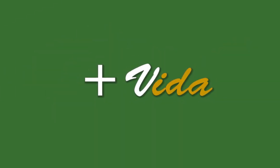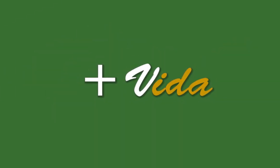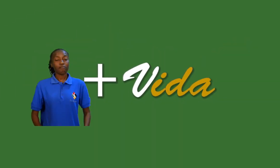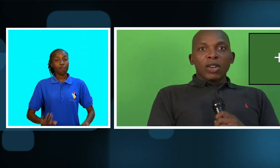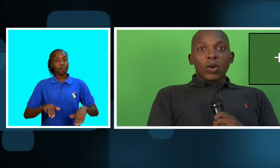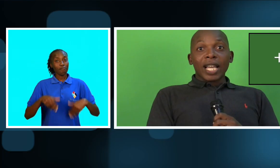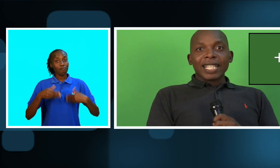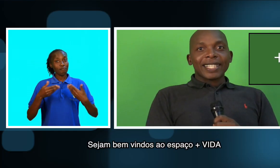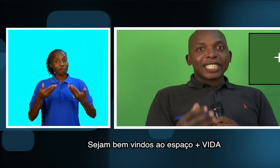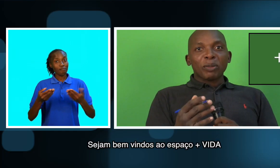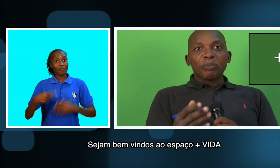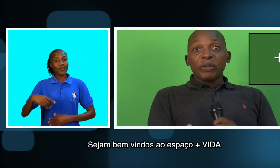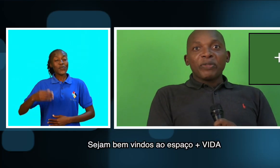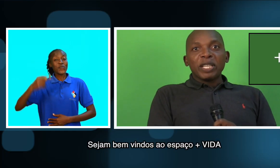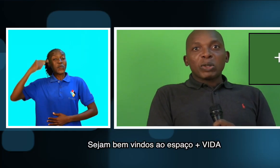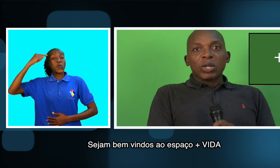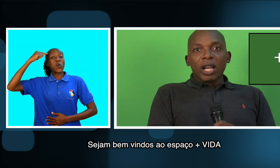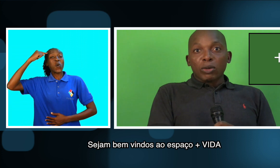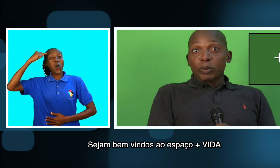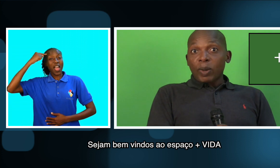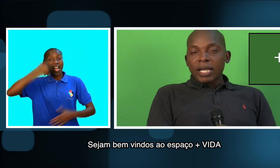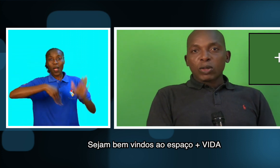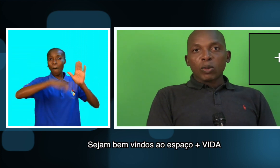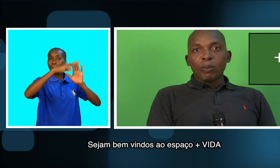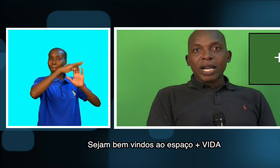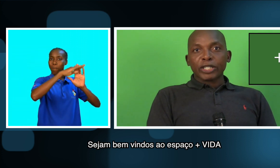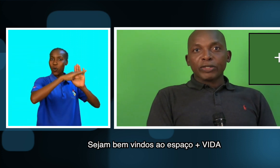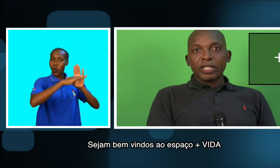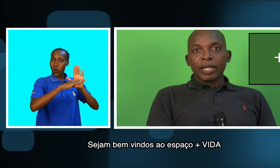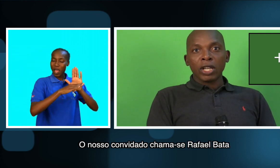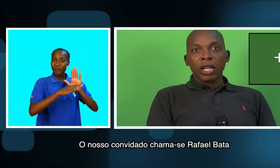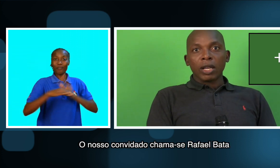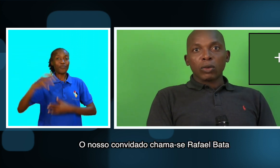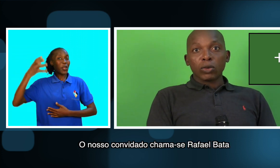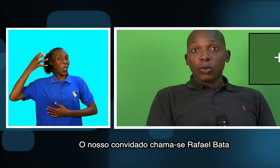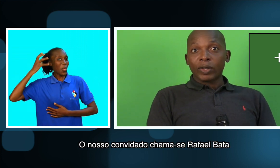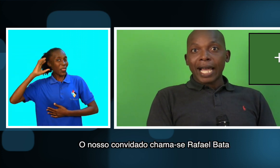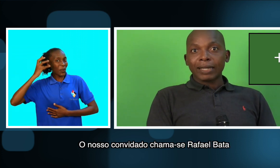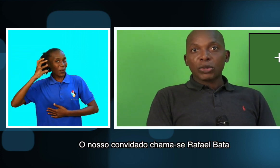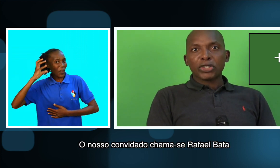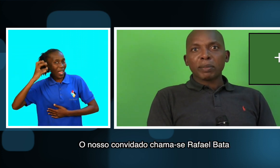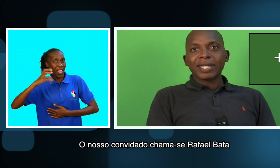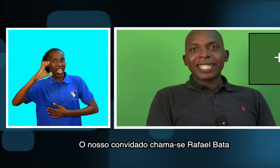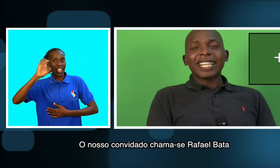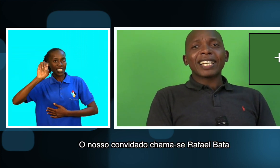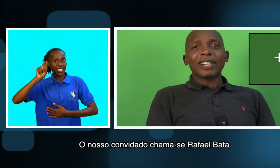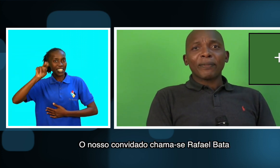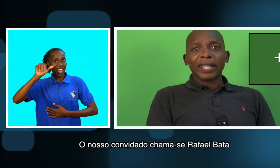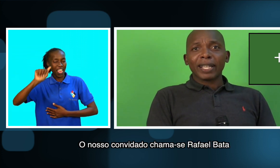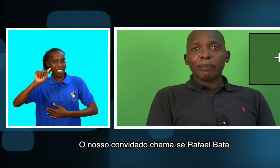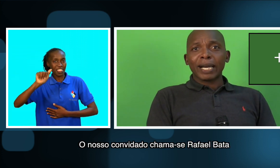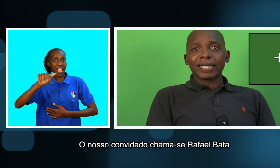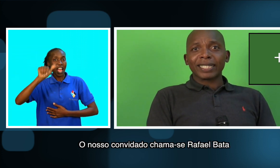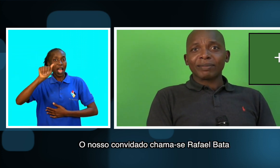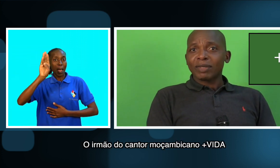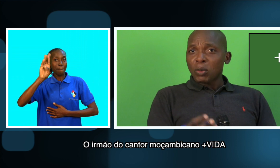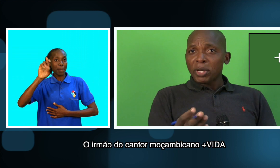Olá, sejam bem-vindos ao Espaço Mais Vida. O nosso convidado chama-se Rafael Bata, o